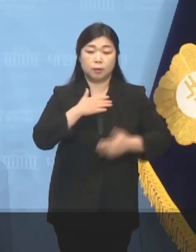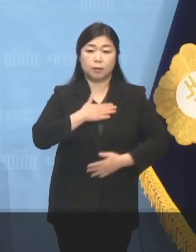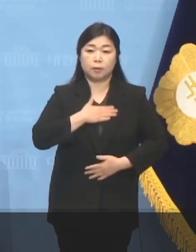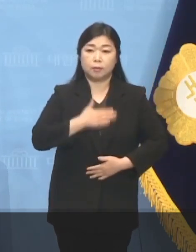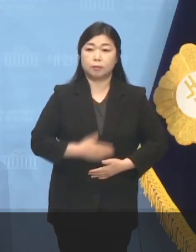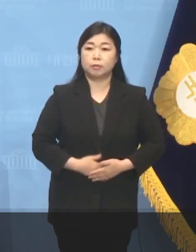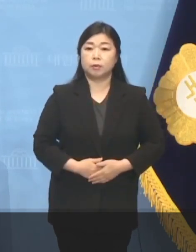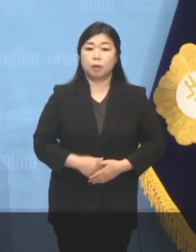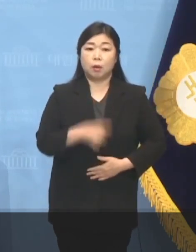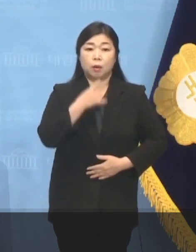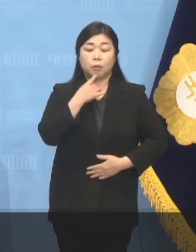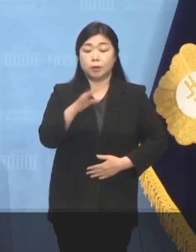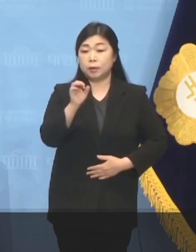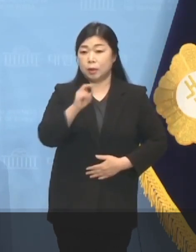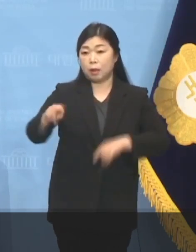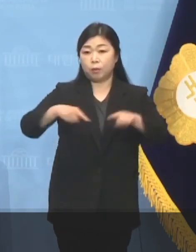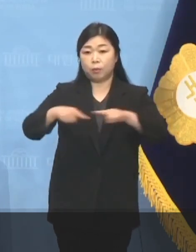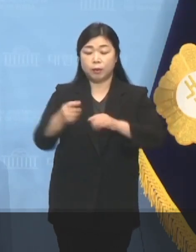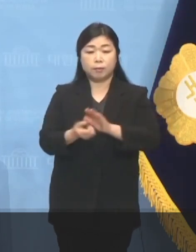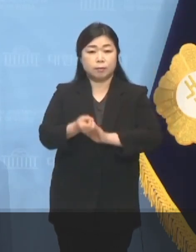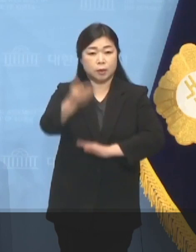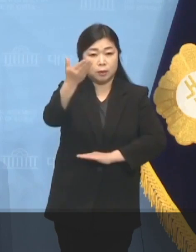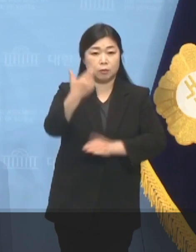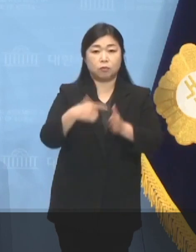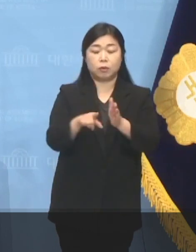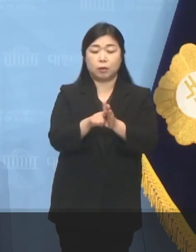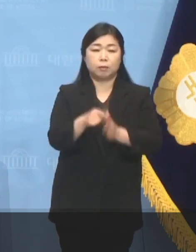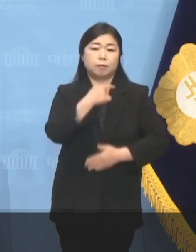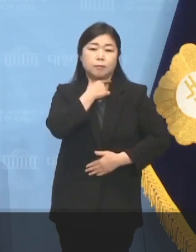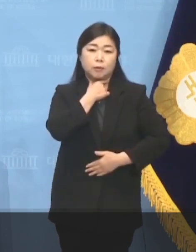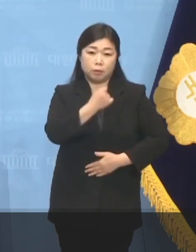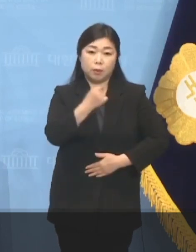오직 야권이 이기는 것만을 바라고 계십니다.